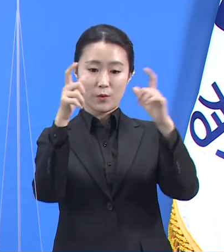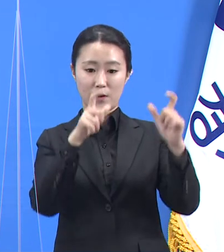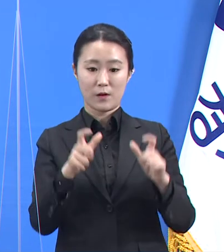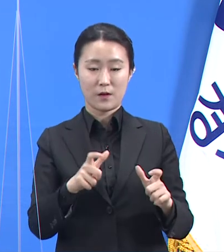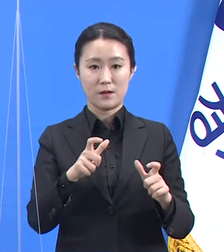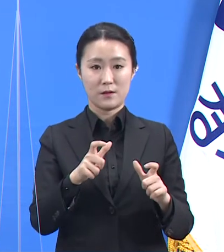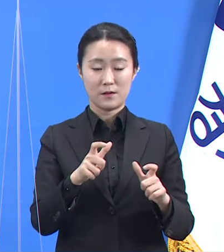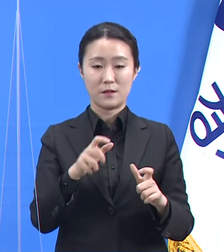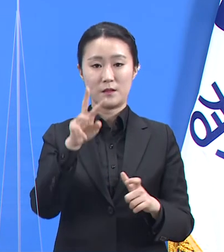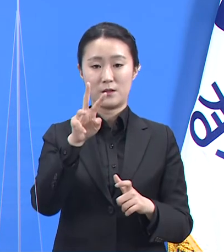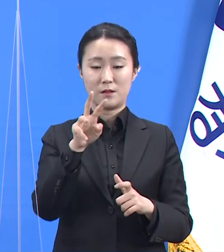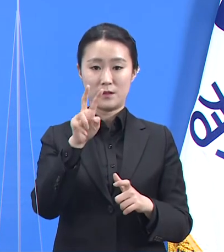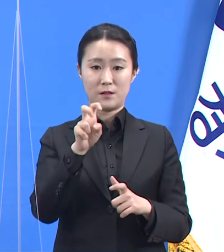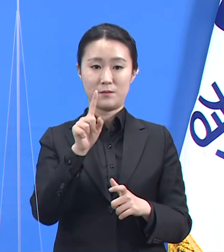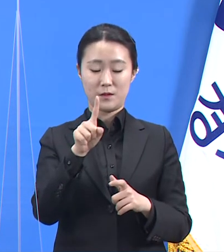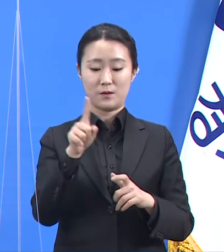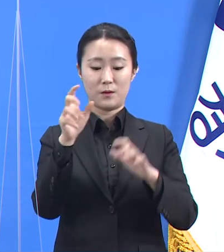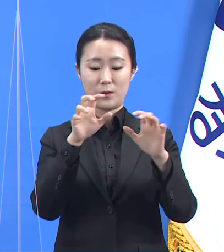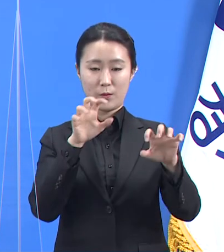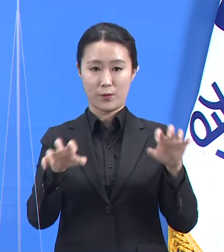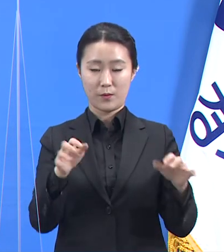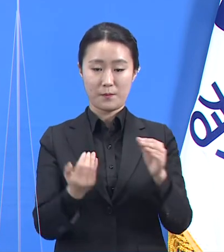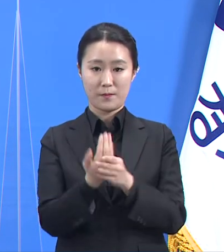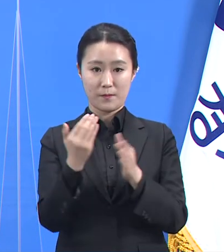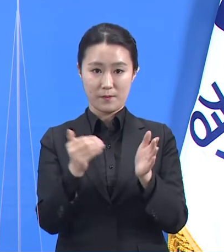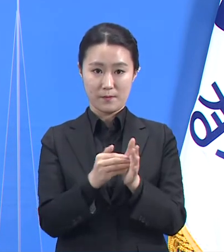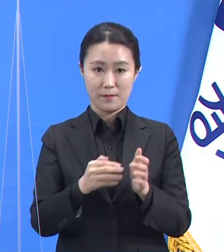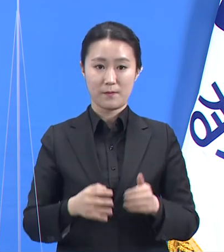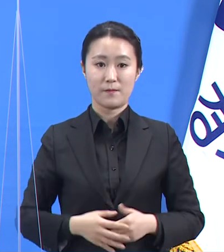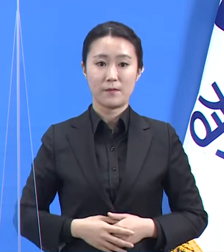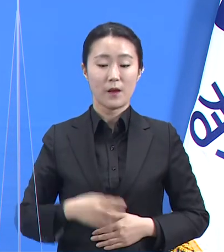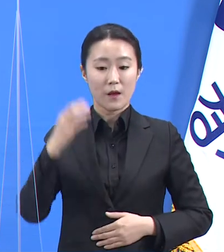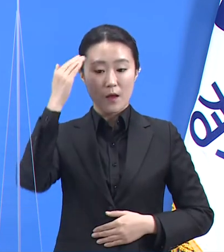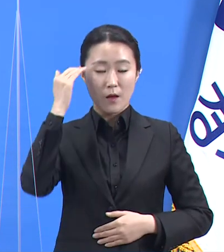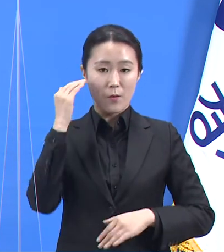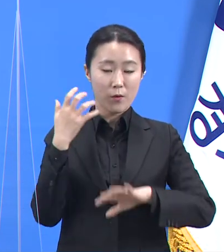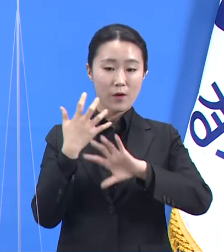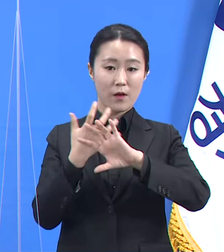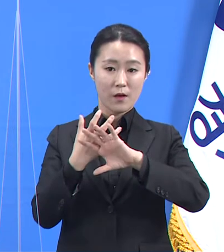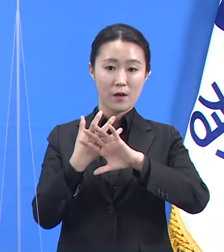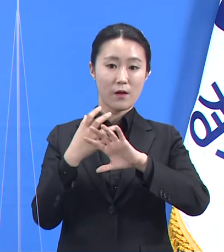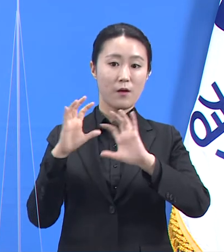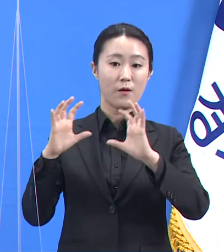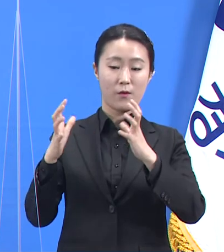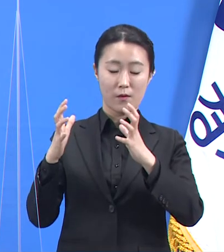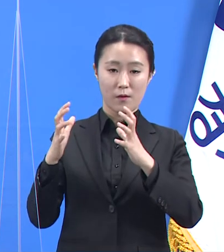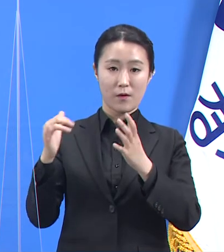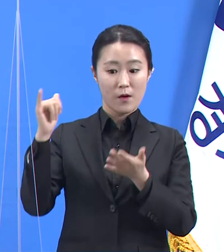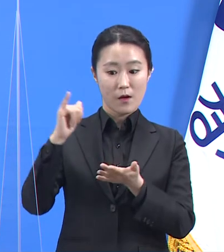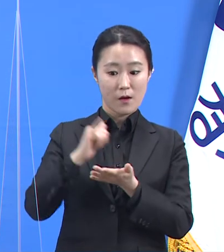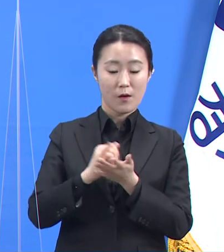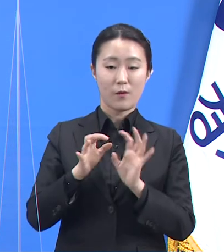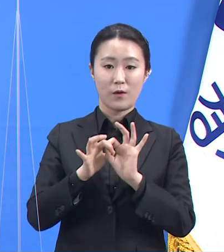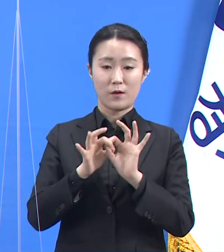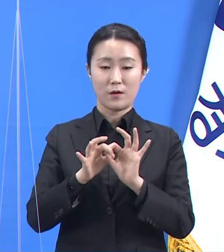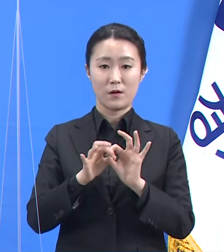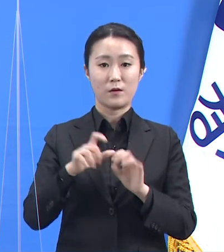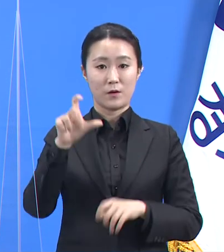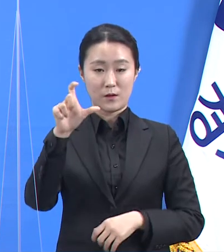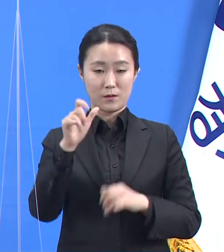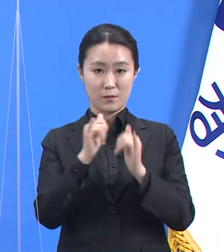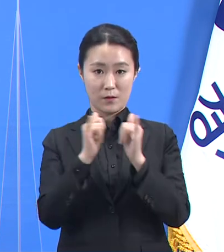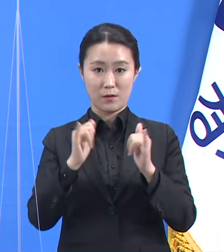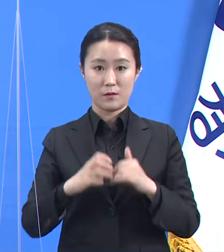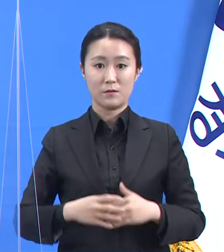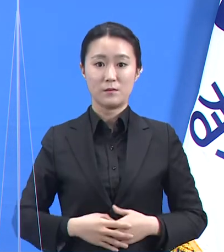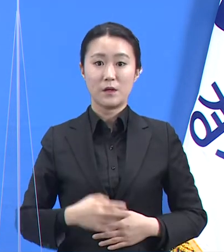발생이 112명이며 해외 유입 관련은 5명입니다. 신규 확진자 중 60세 이상